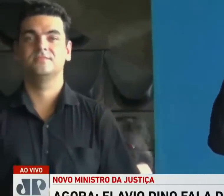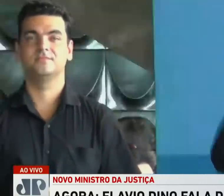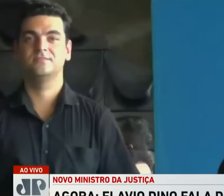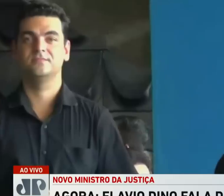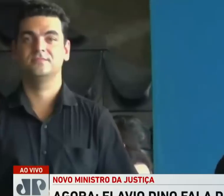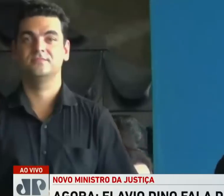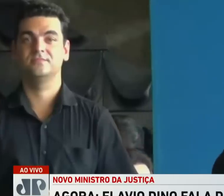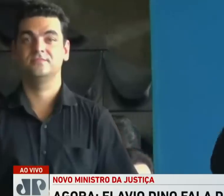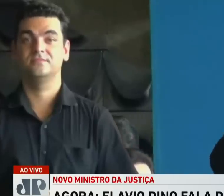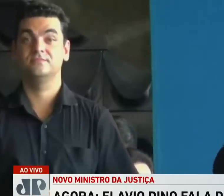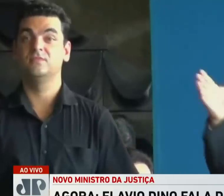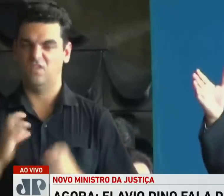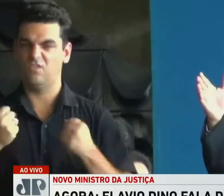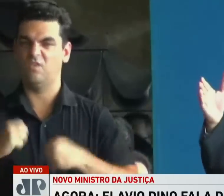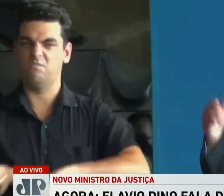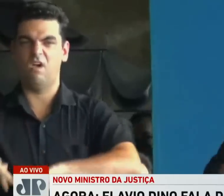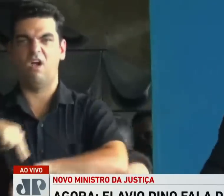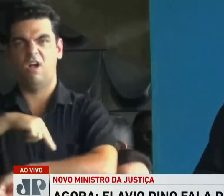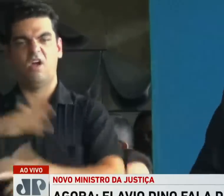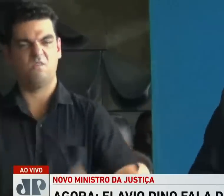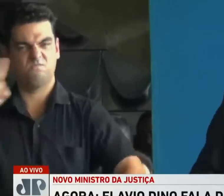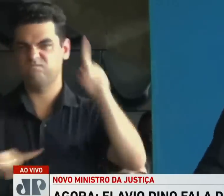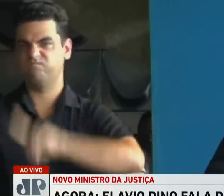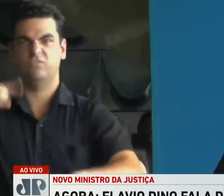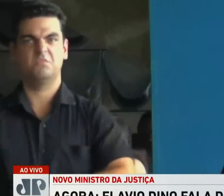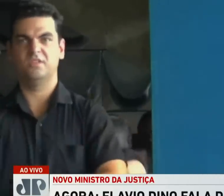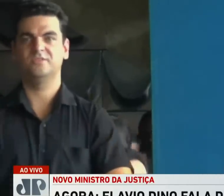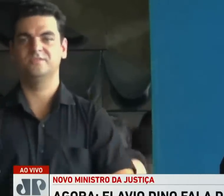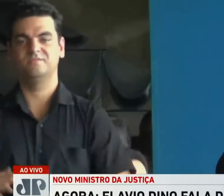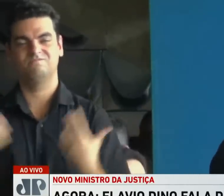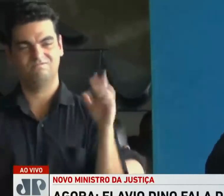Que subiu a rampa e de lá governa a nossa nação.